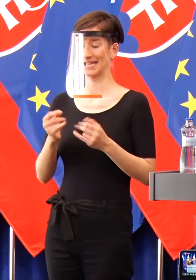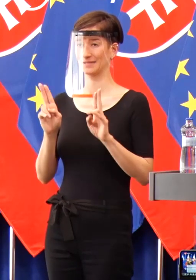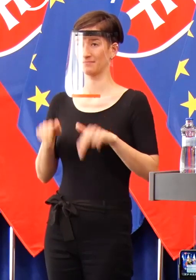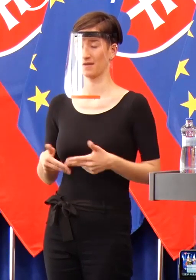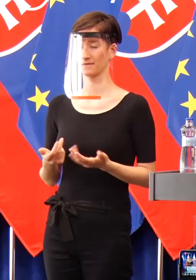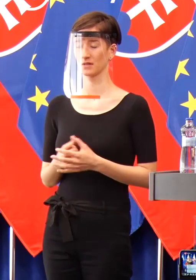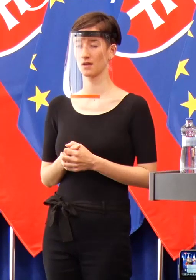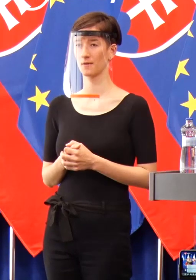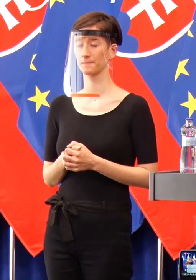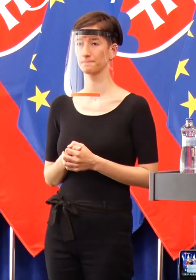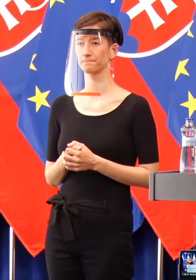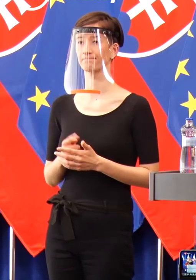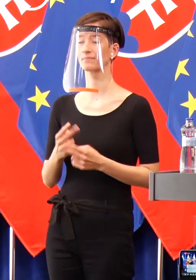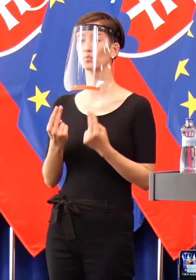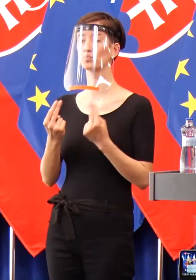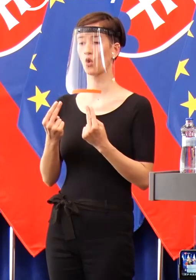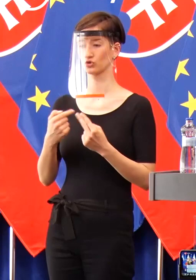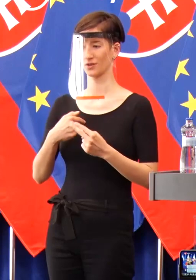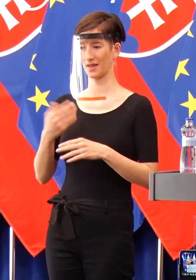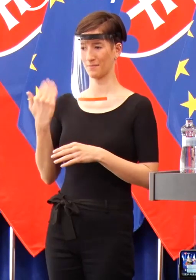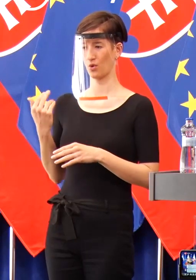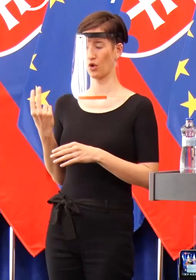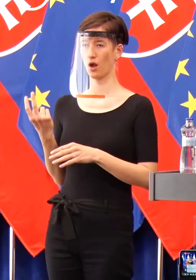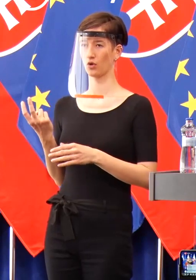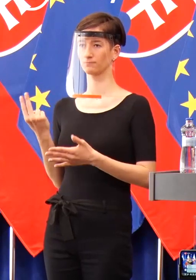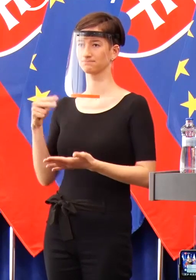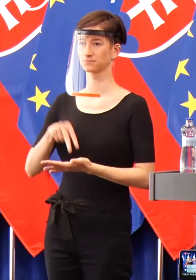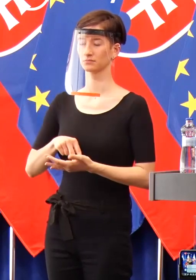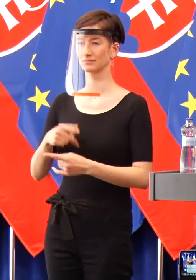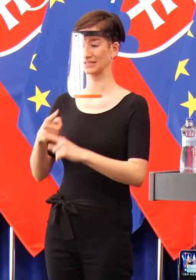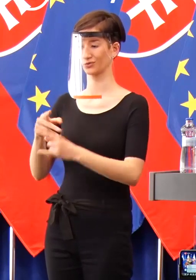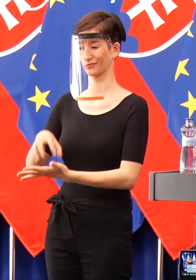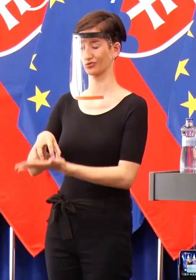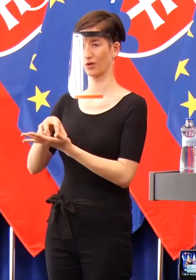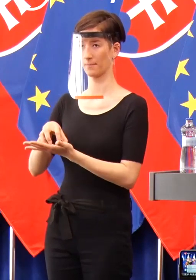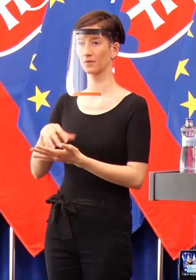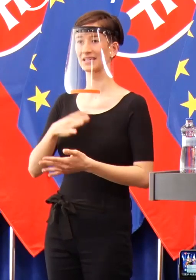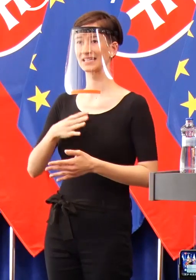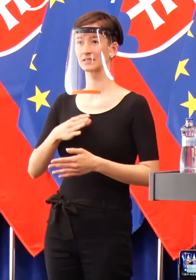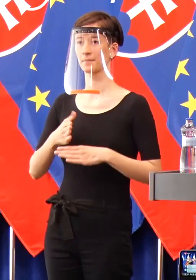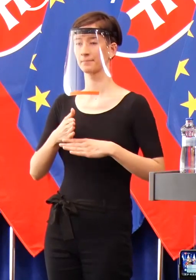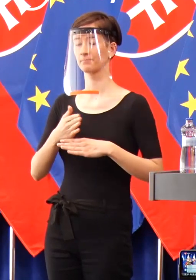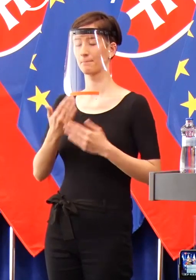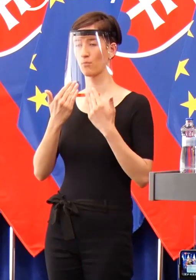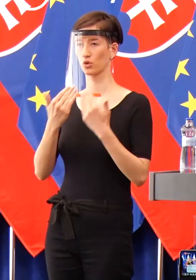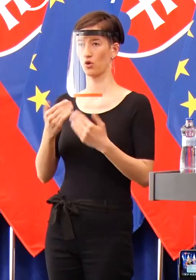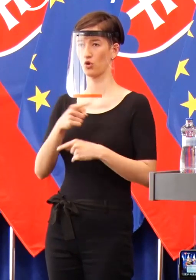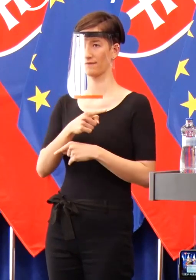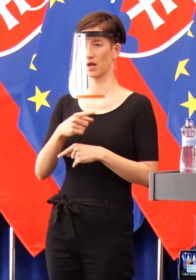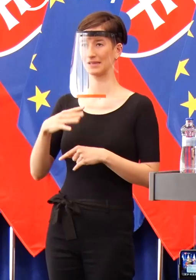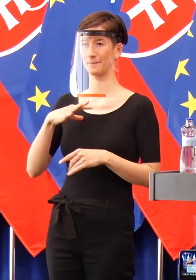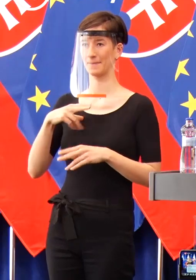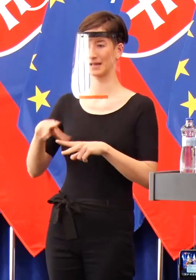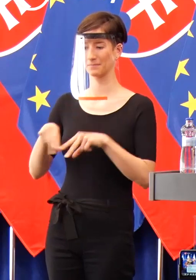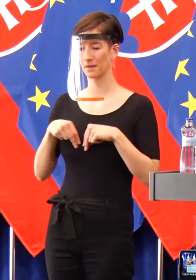Dôležité je, že však naozaj, odkedy som nastúpil do krízového štábu a naozaj chcem poďakovať pánovi premiérovi, že venoval tejto situácii dôslednú